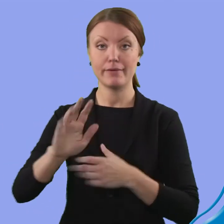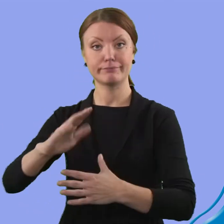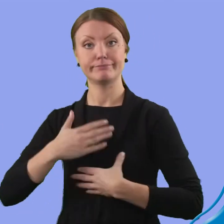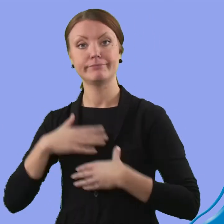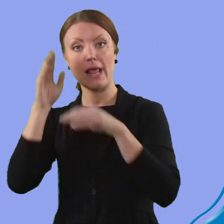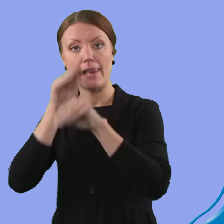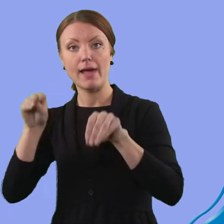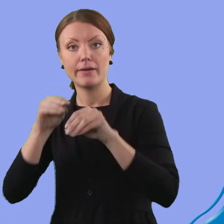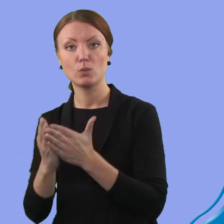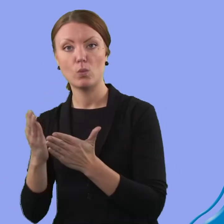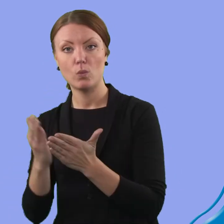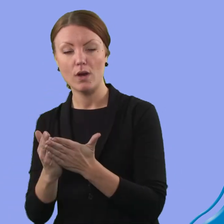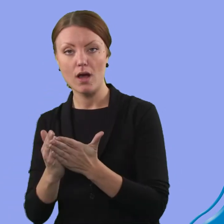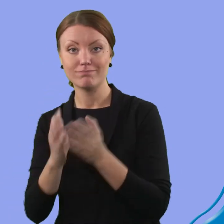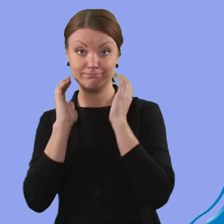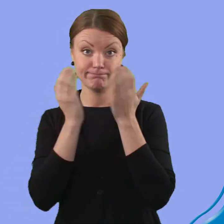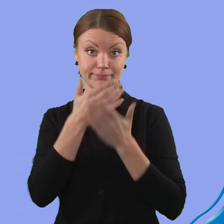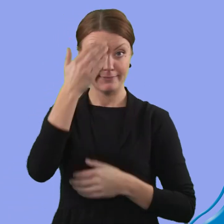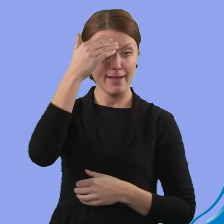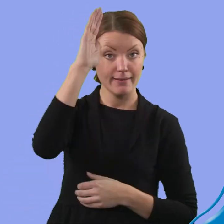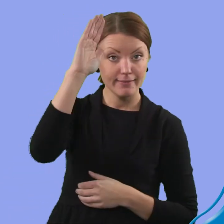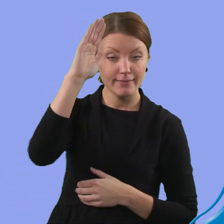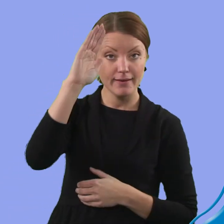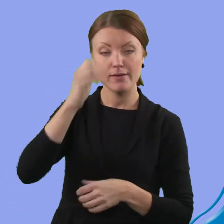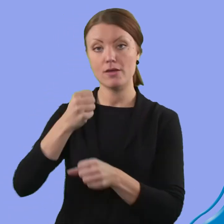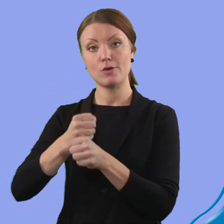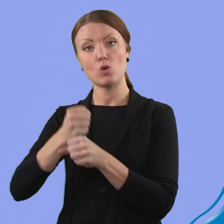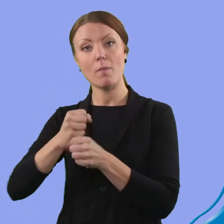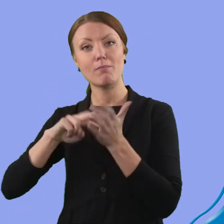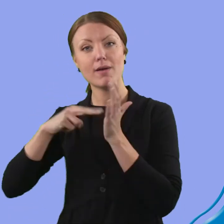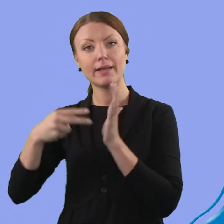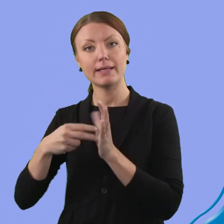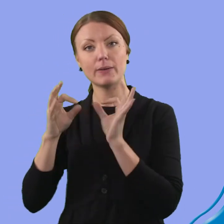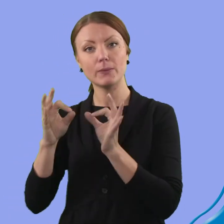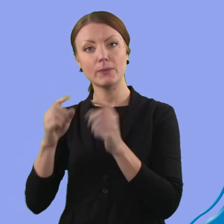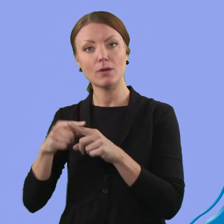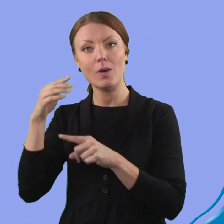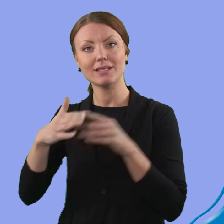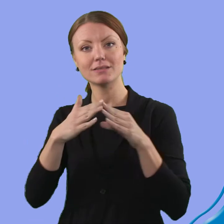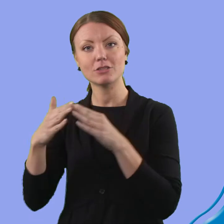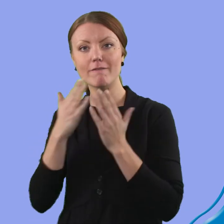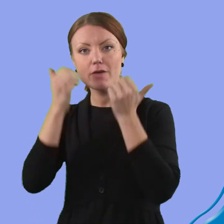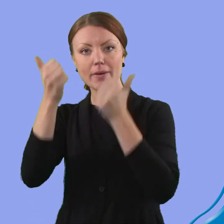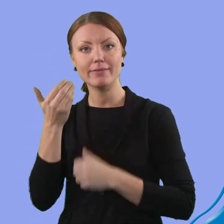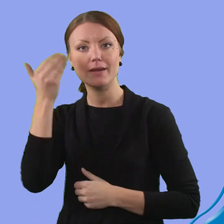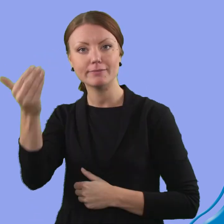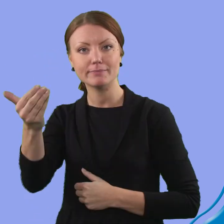eller vara lärare på skolan. Du kan ta hand om äldre personer eller jobba med att planera hur Trollhättan ska bli en ännu